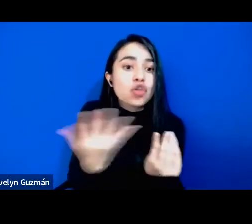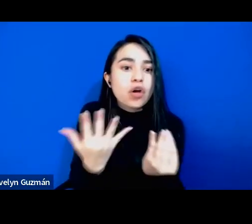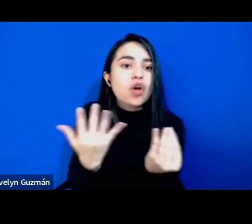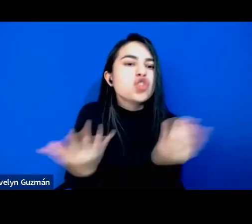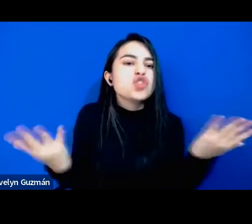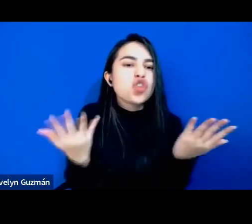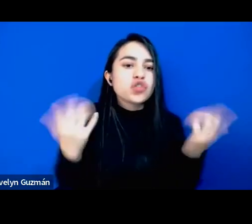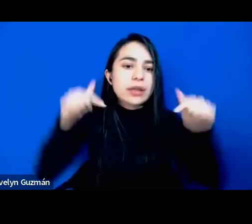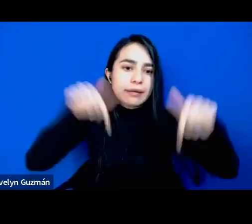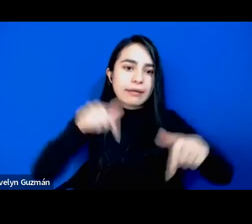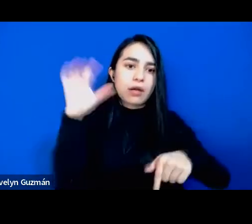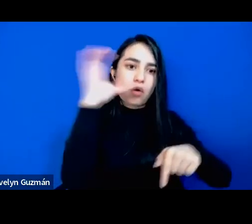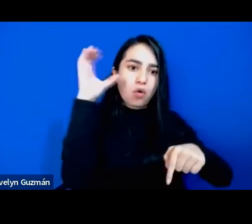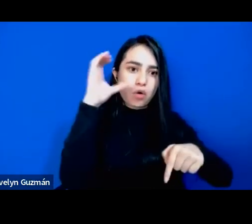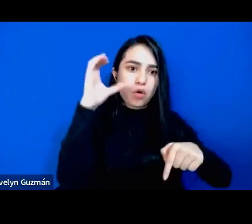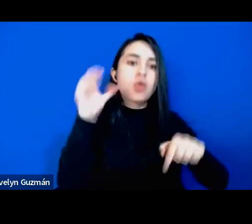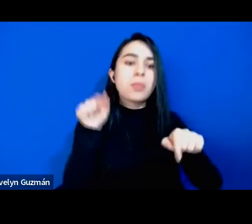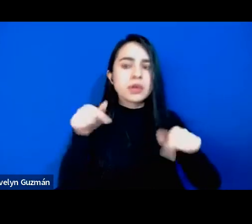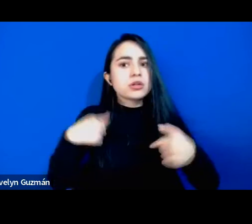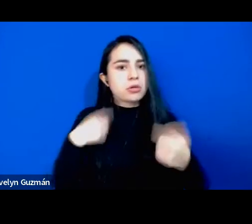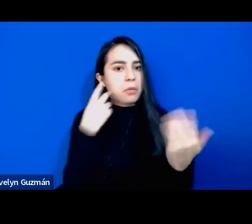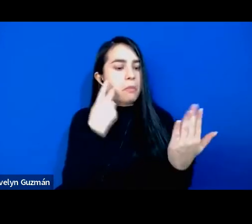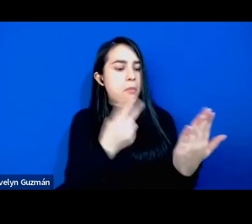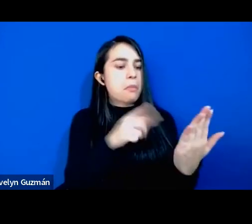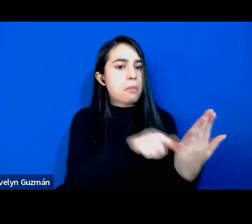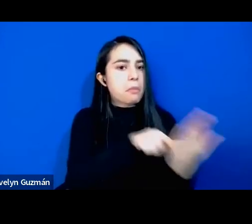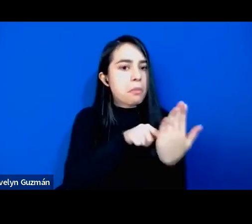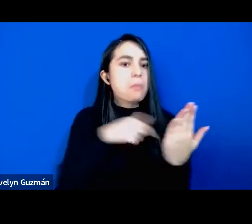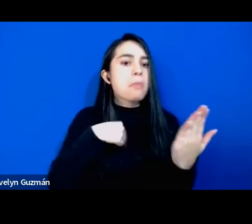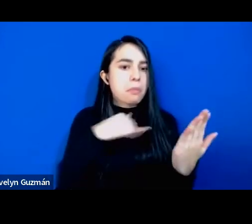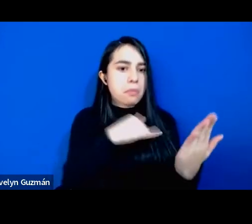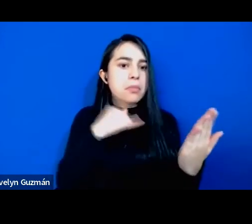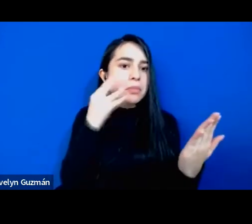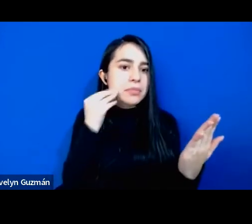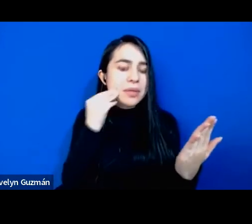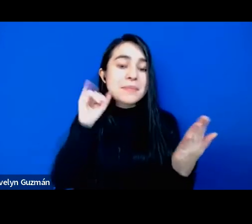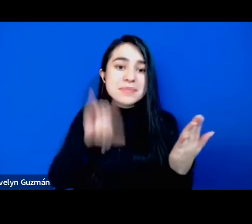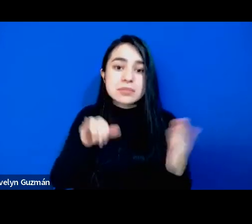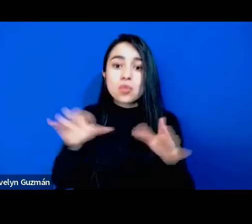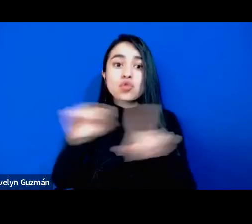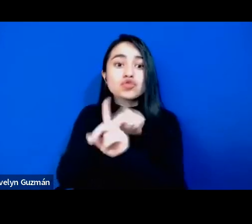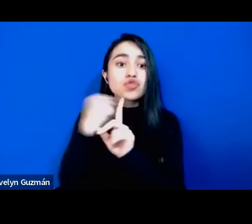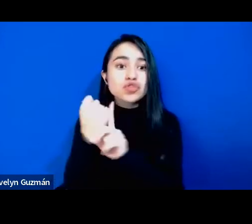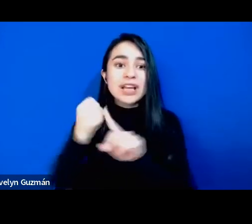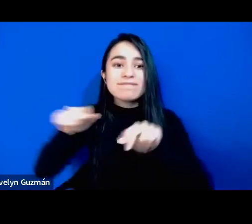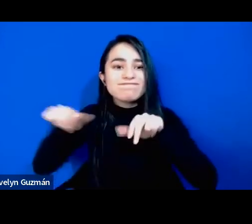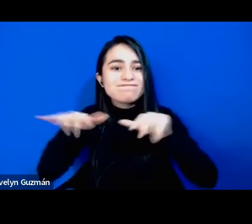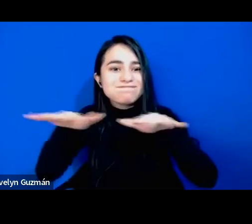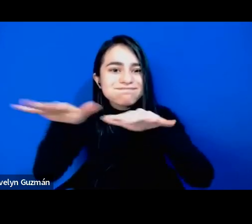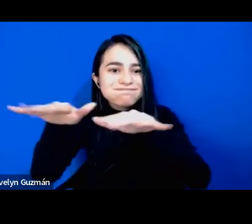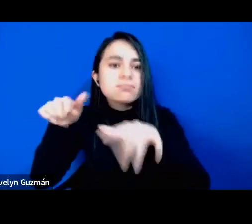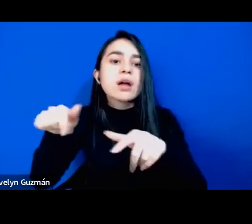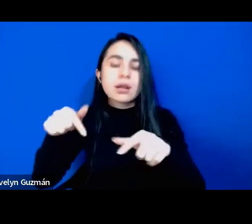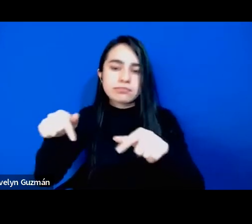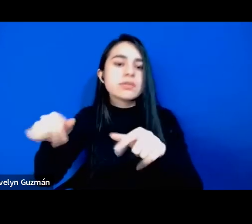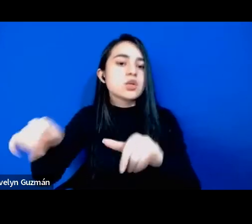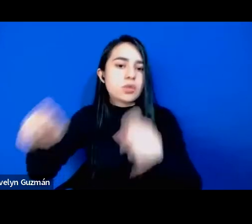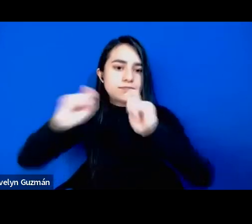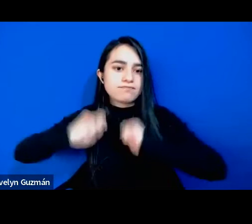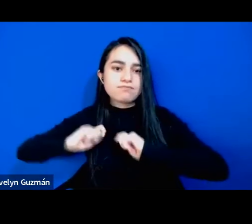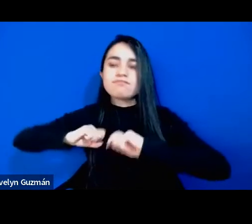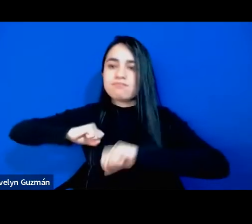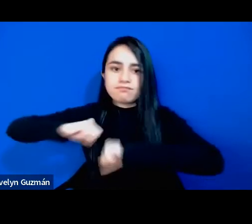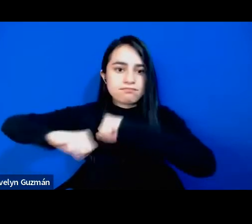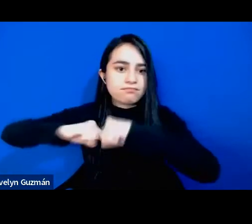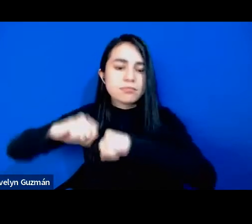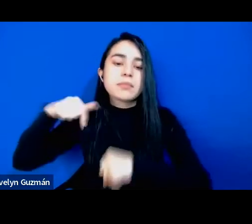vi reflejada en esa experiencia donde la movilidad social pues ha sido parte de mi historia con respecto a mi madre a